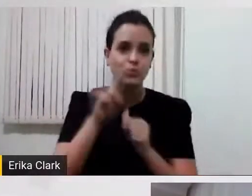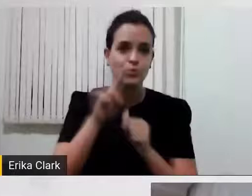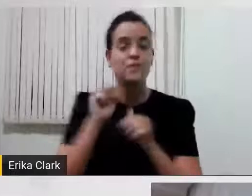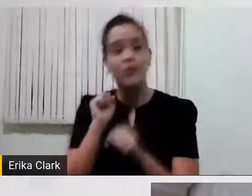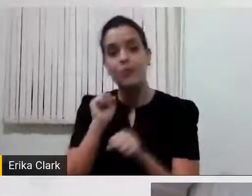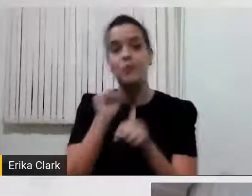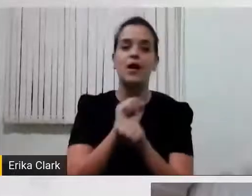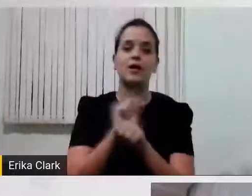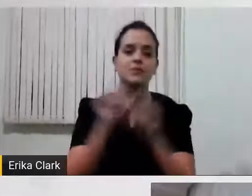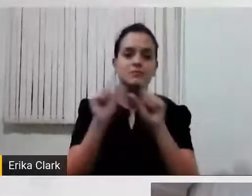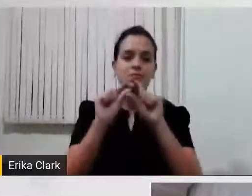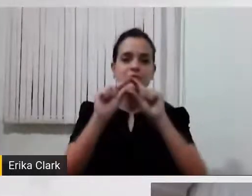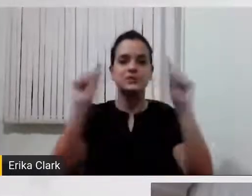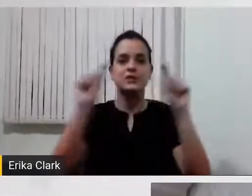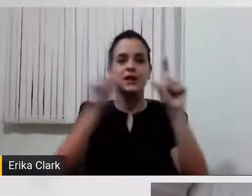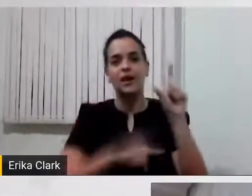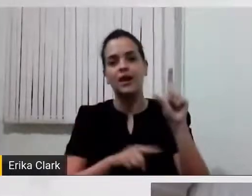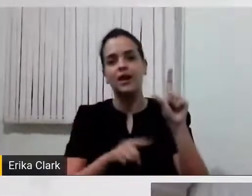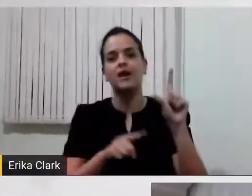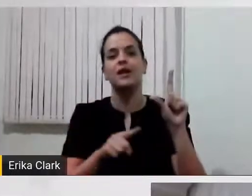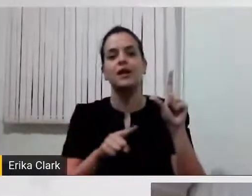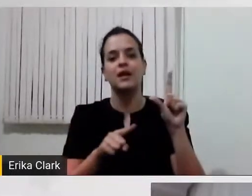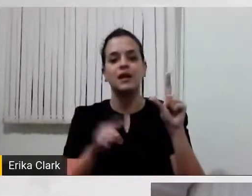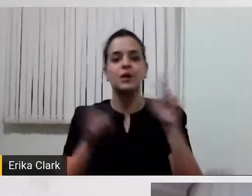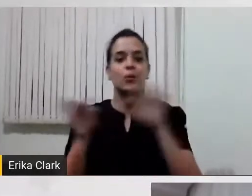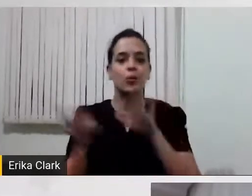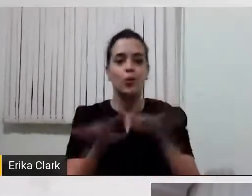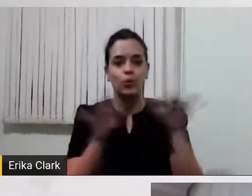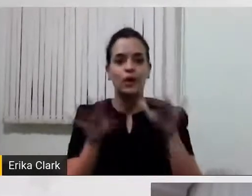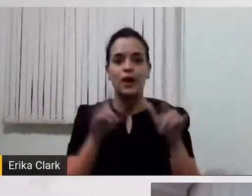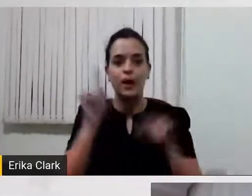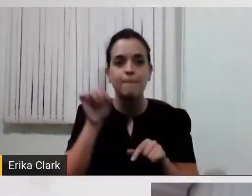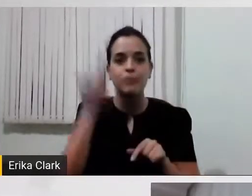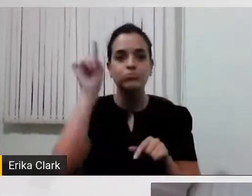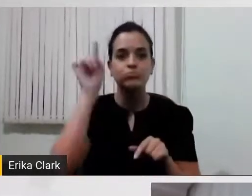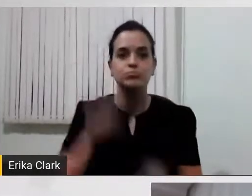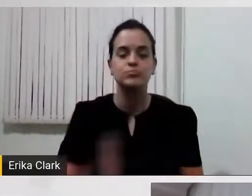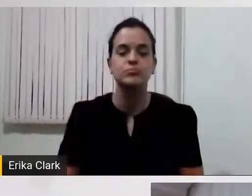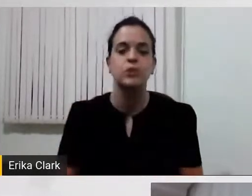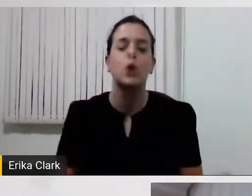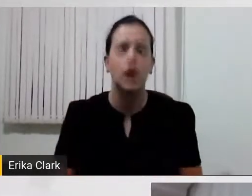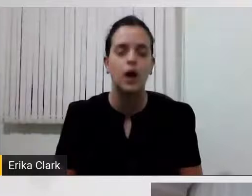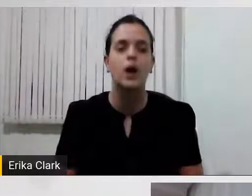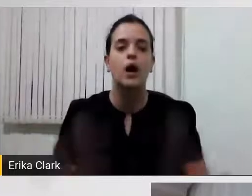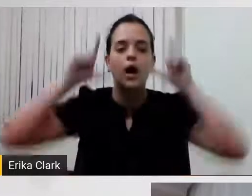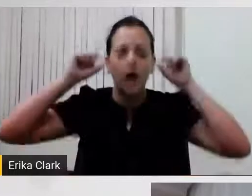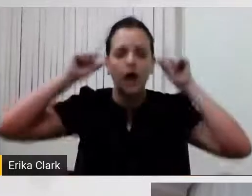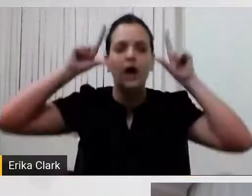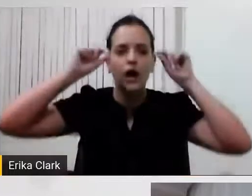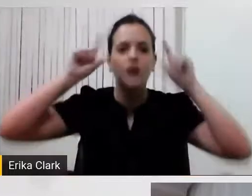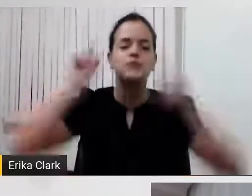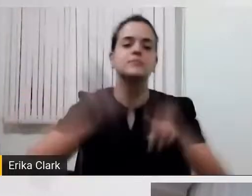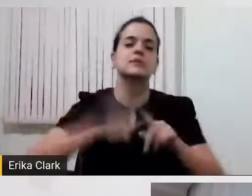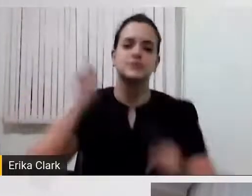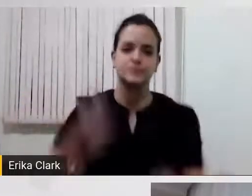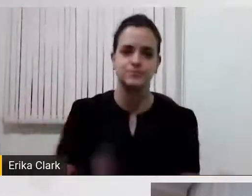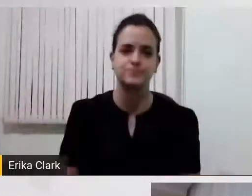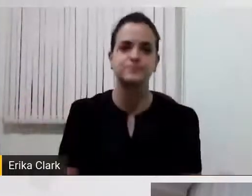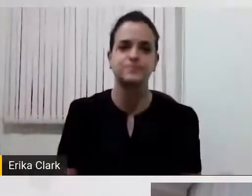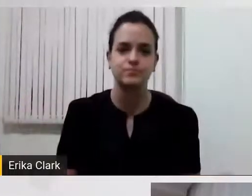de determinada letra no teclado virtual e faço o clique ou eu pisco para fazer o clique. Eu não preciso nem movimentar a